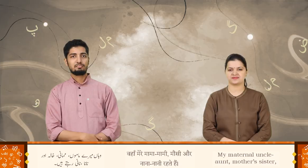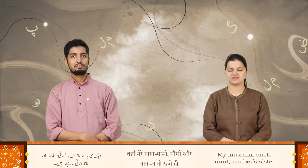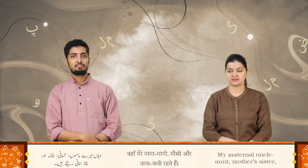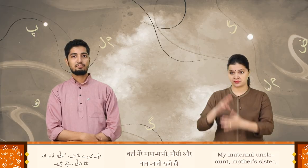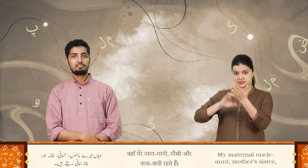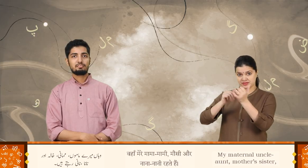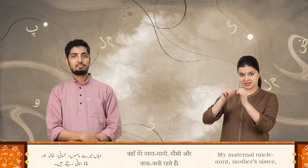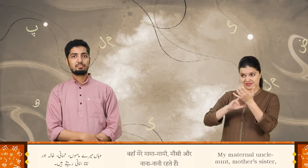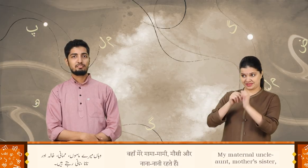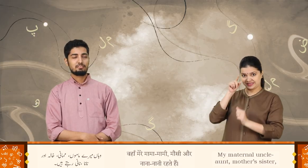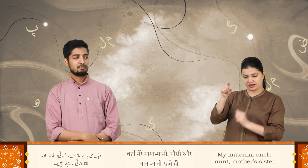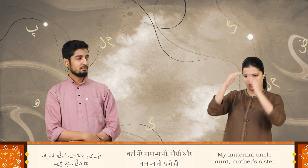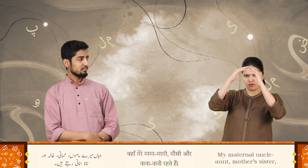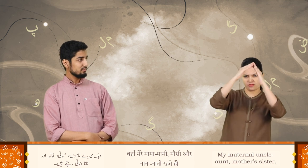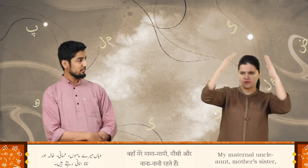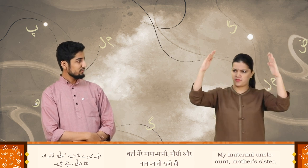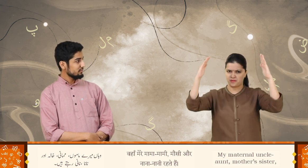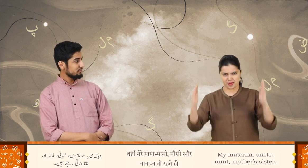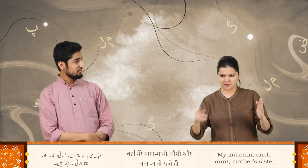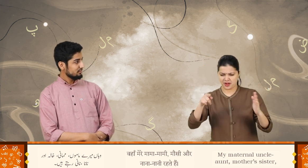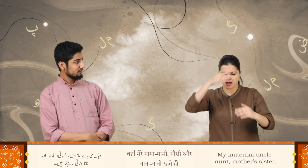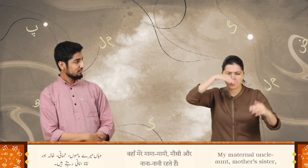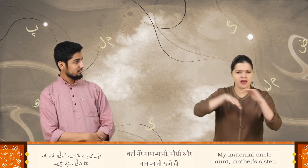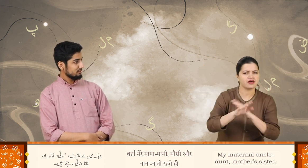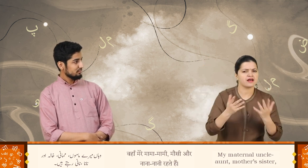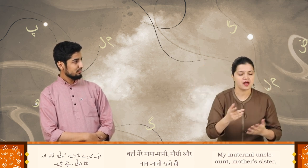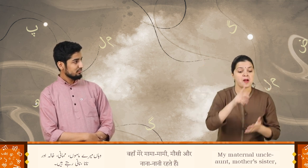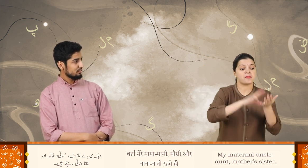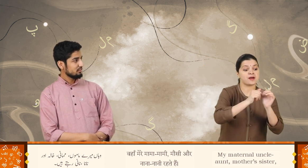وہاں میرے ماموں، ممانی، خالہ اور نانا نانی رہتے ہیں